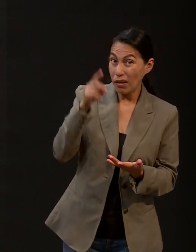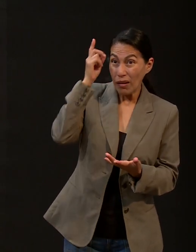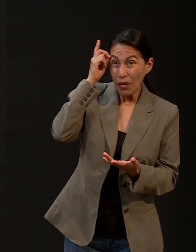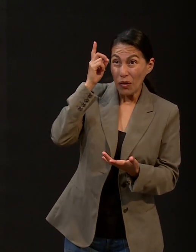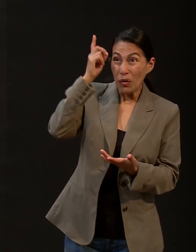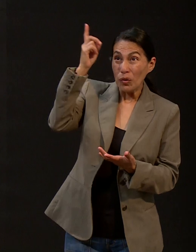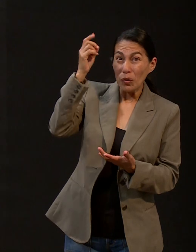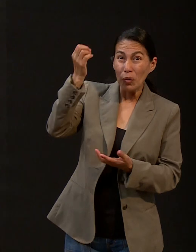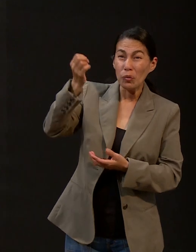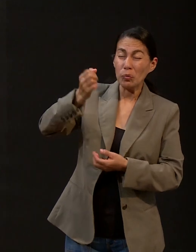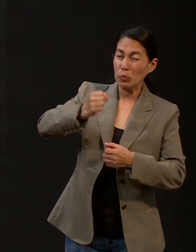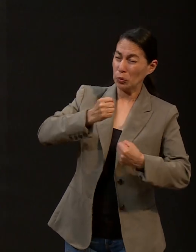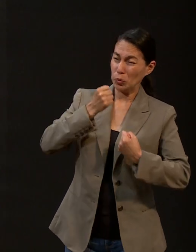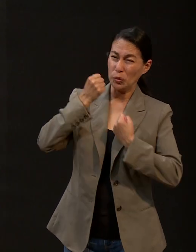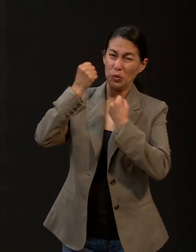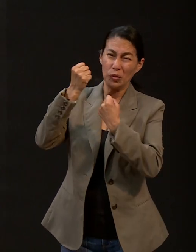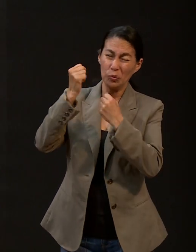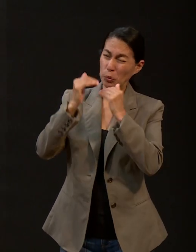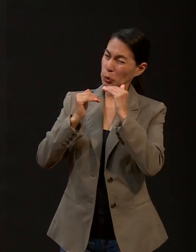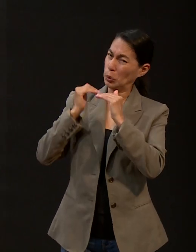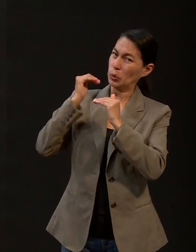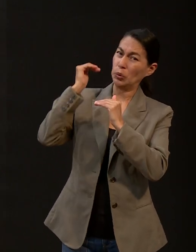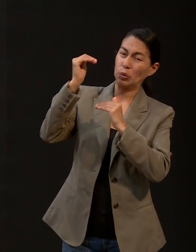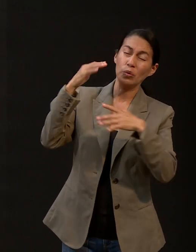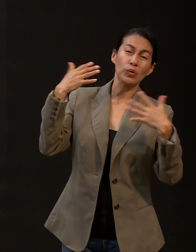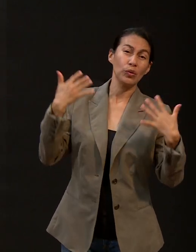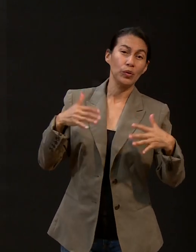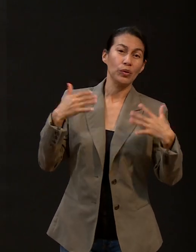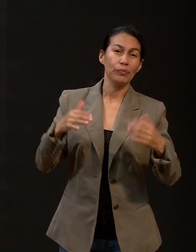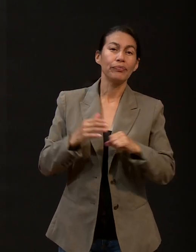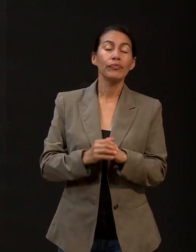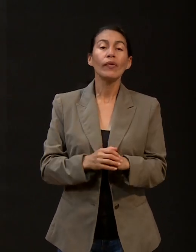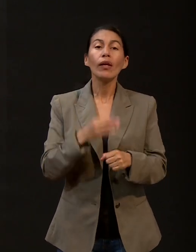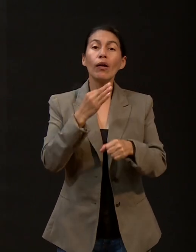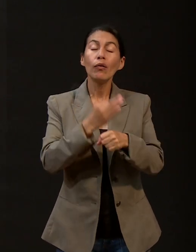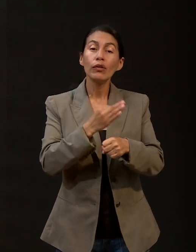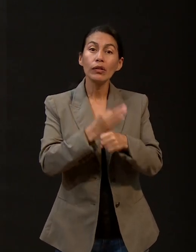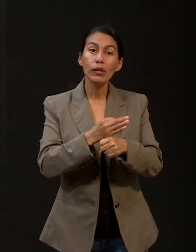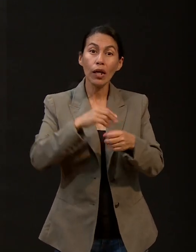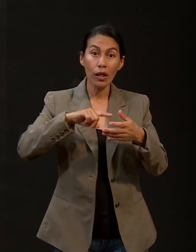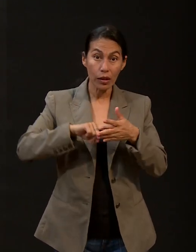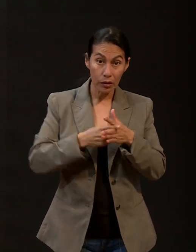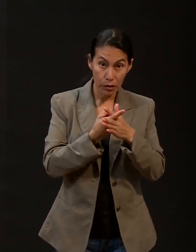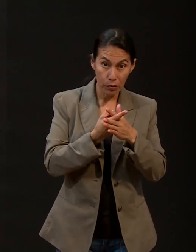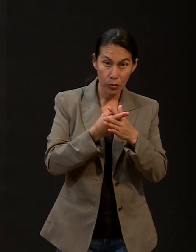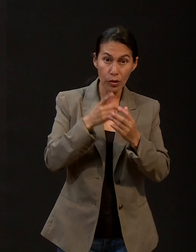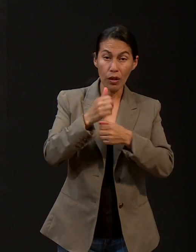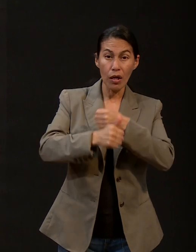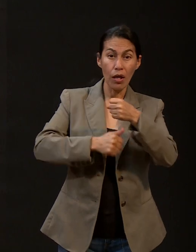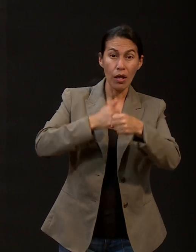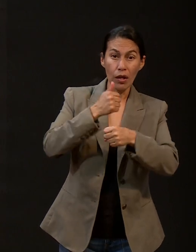más grande que existe en el universo. Al iniciar este nuevo año, 2023, hacemos